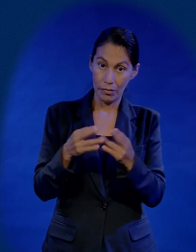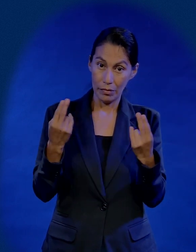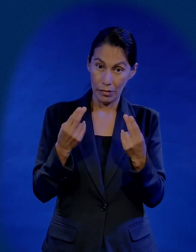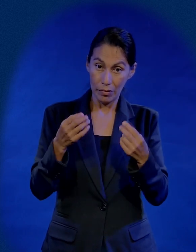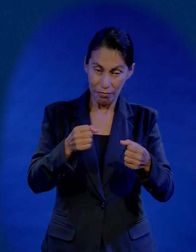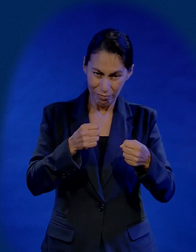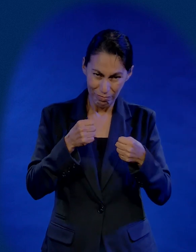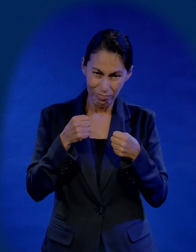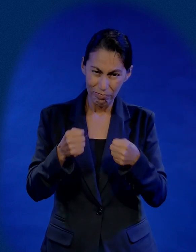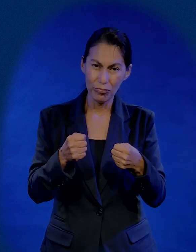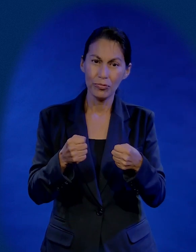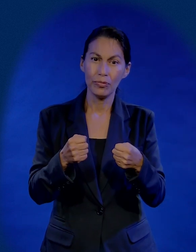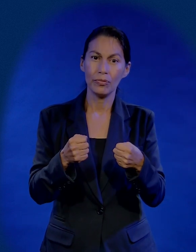tenemos que asegurarnos